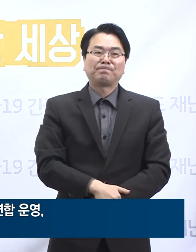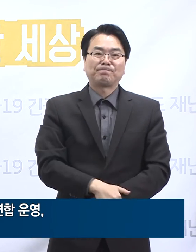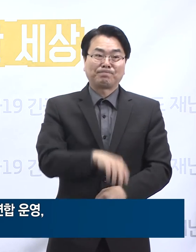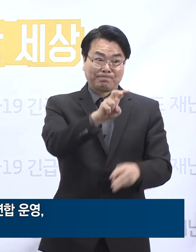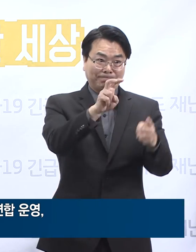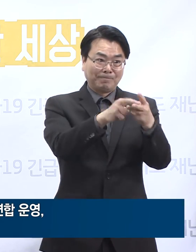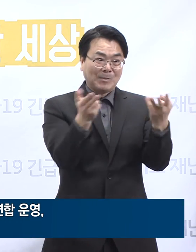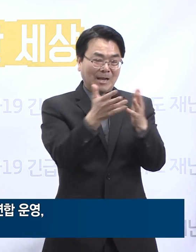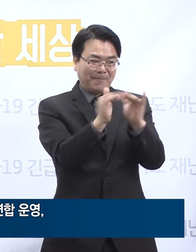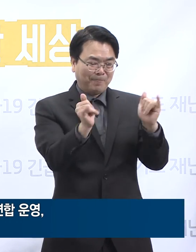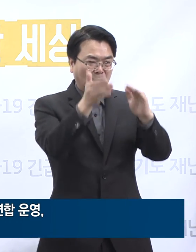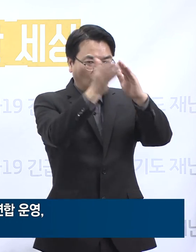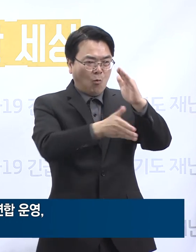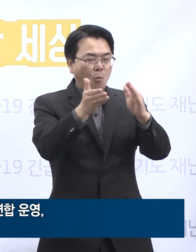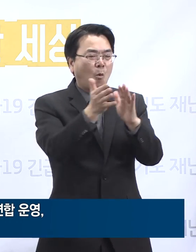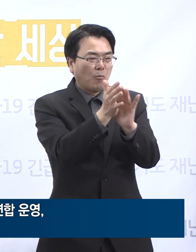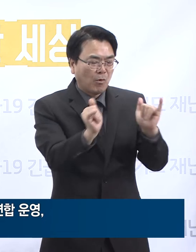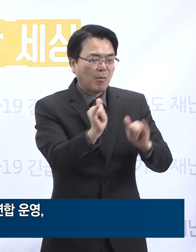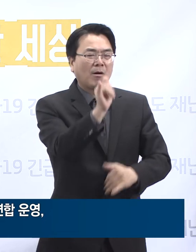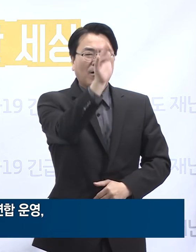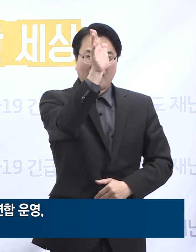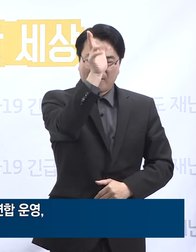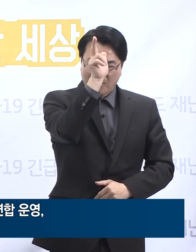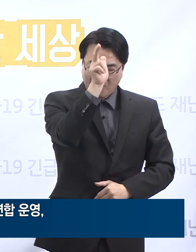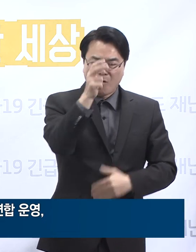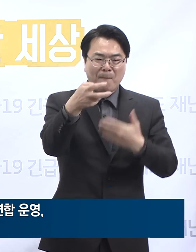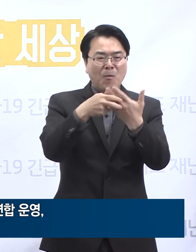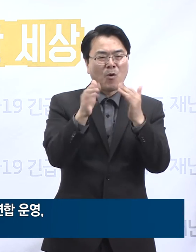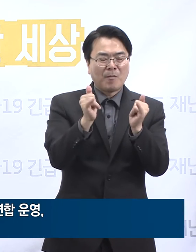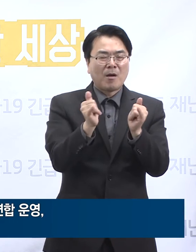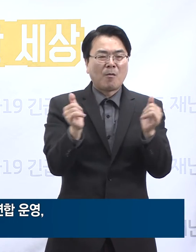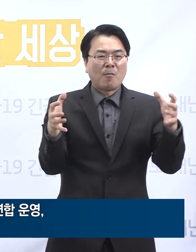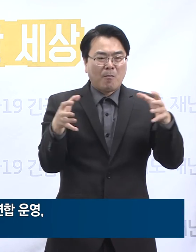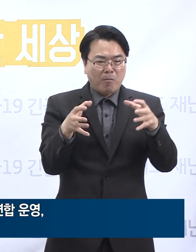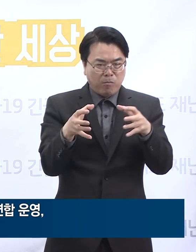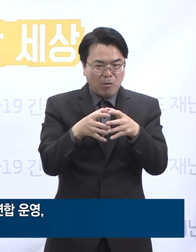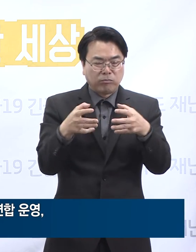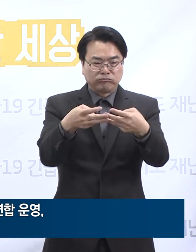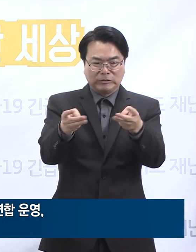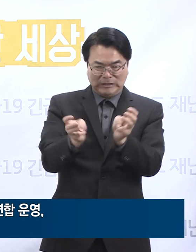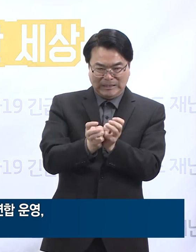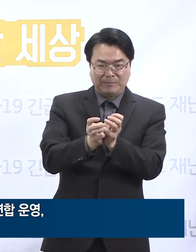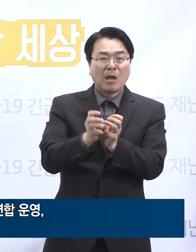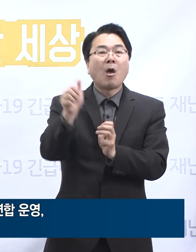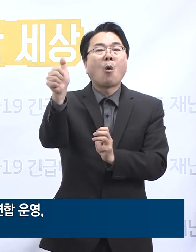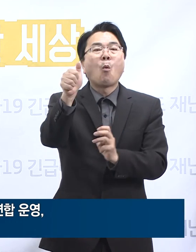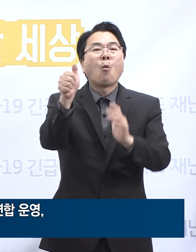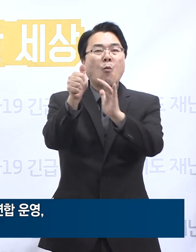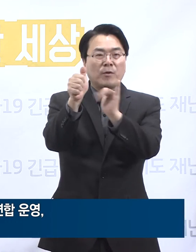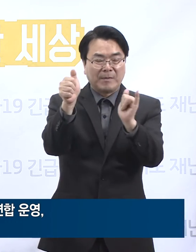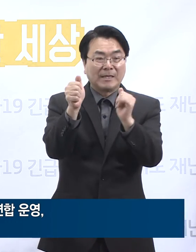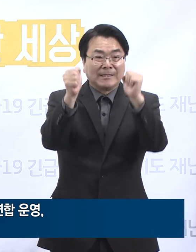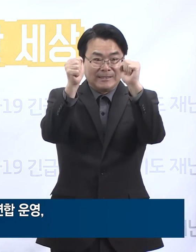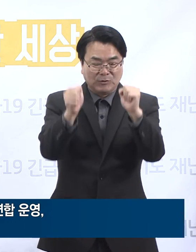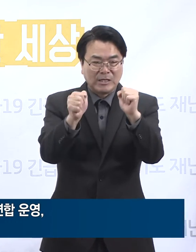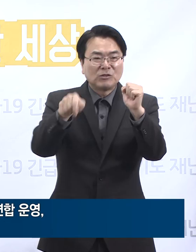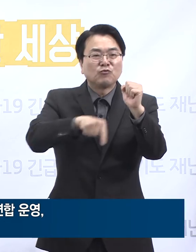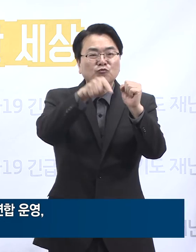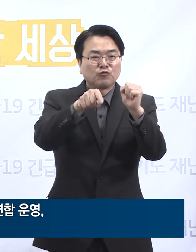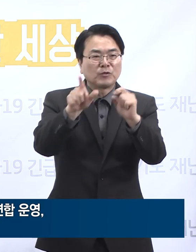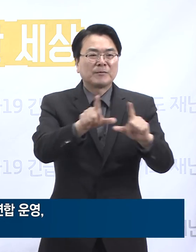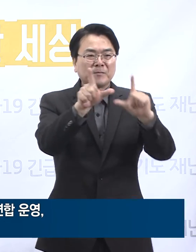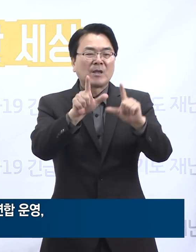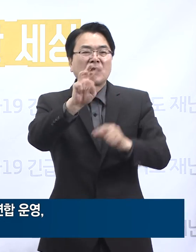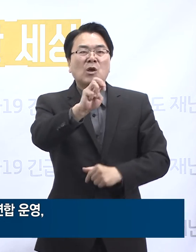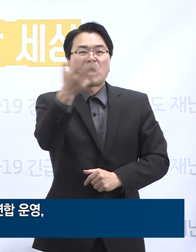인력은 도공무원 및 경찰, 민간의료인력 등 4개 팀 50명으로 구성 예정이며 이중 상주인력은